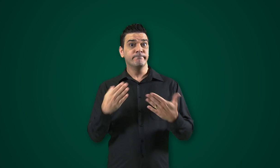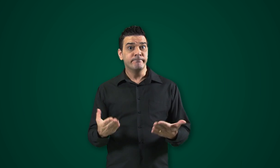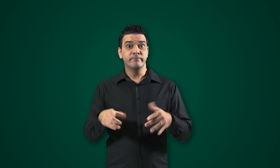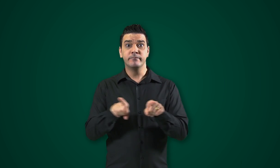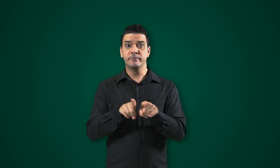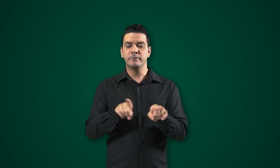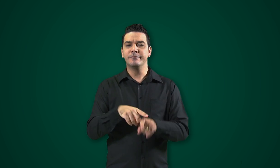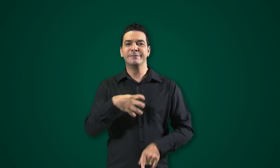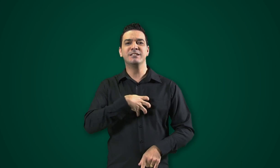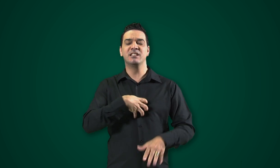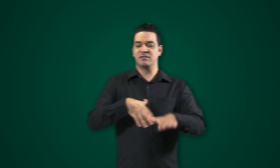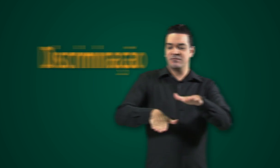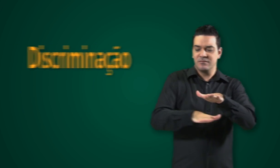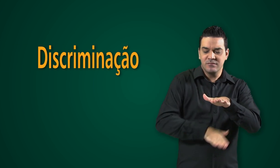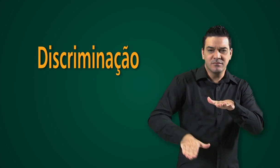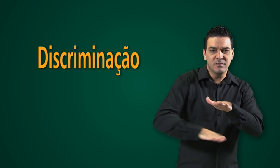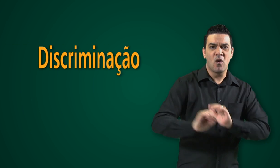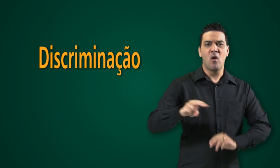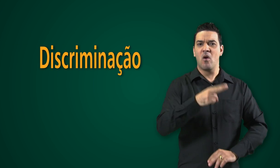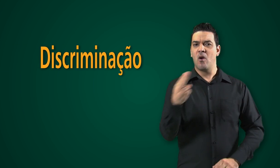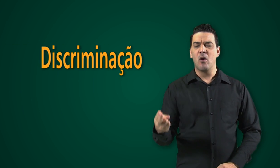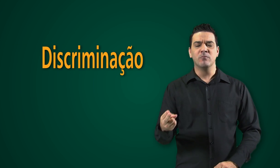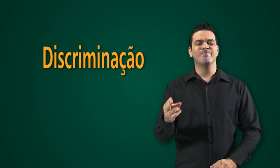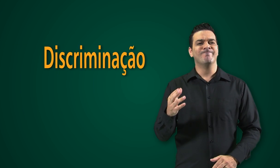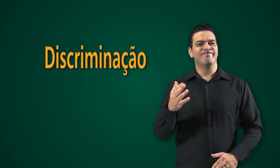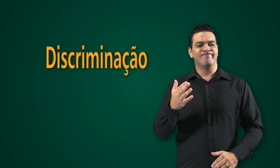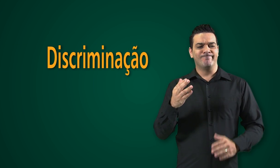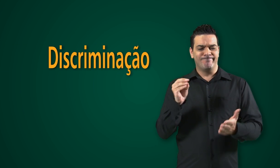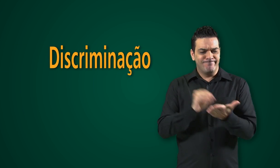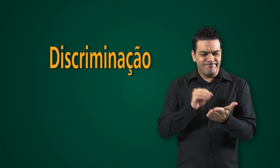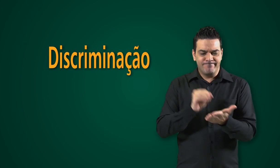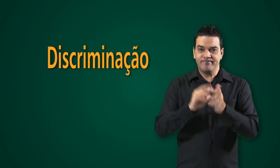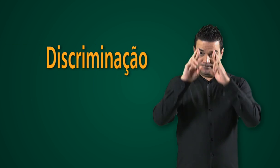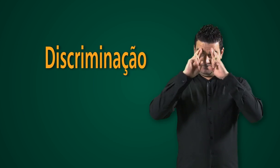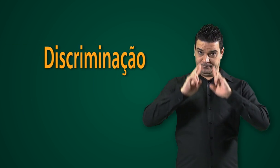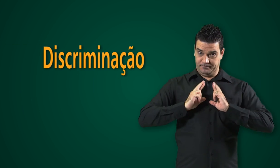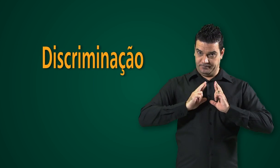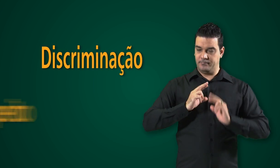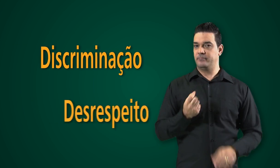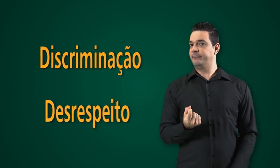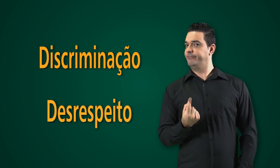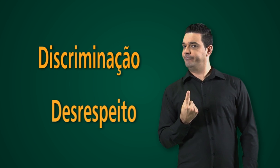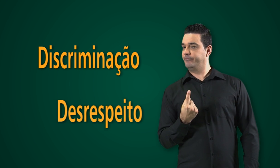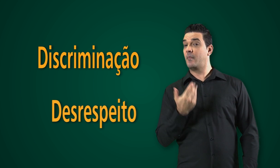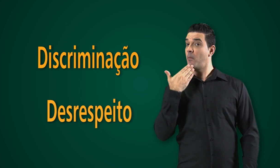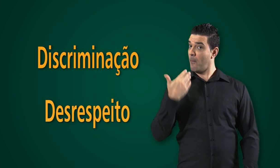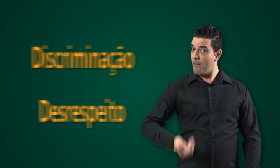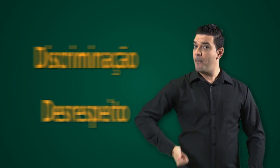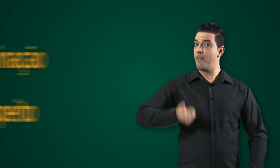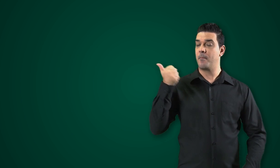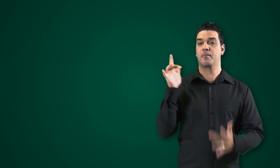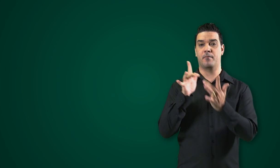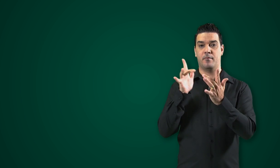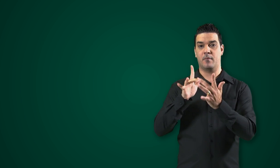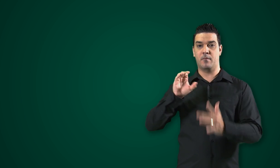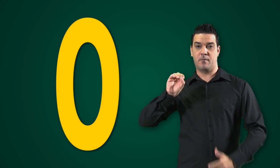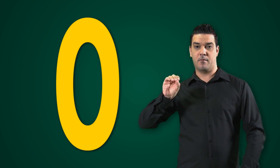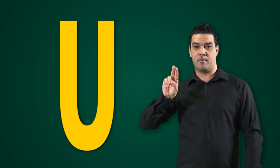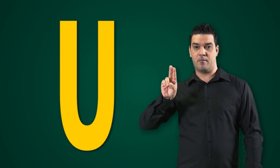considera que tenha sofrido qualquer tipo de discriminação e desrespeito, entre em contato com